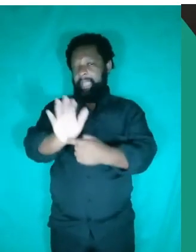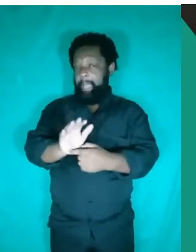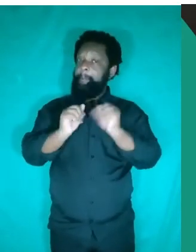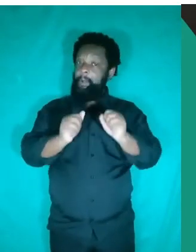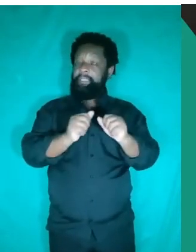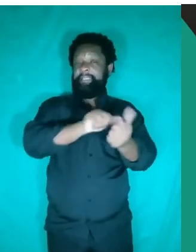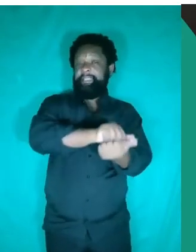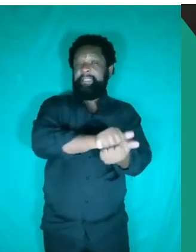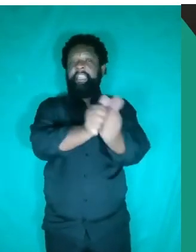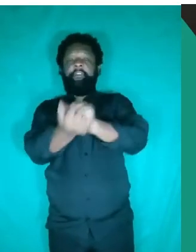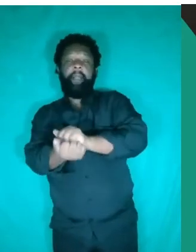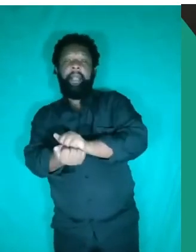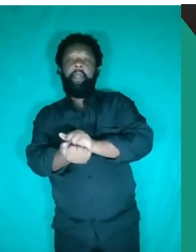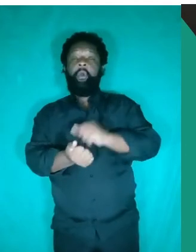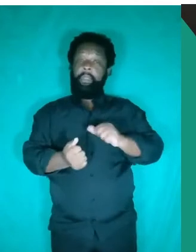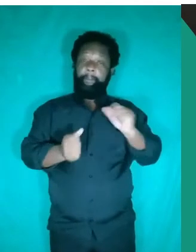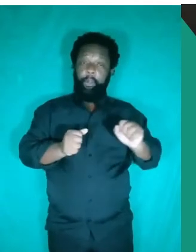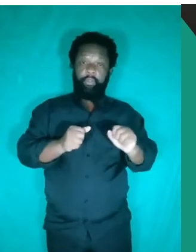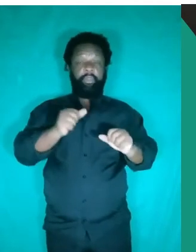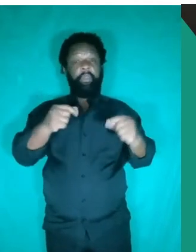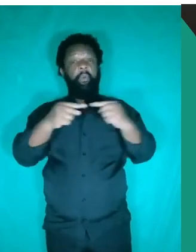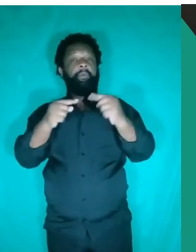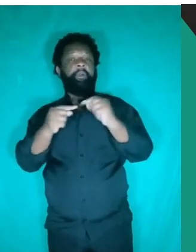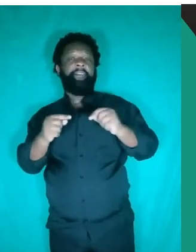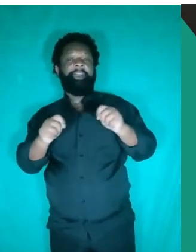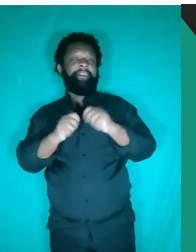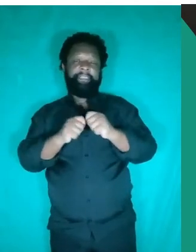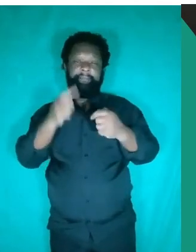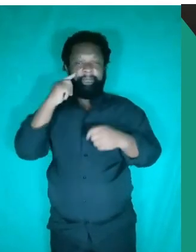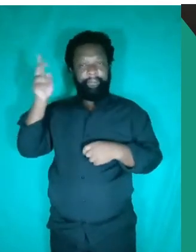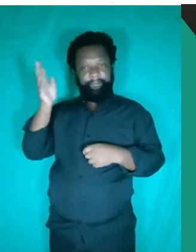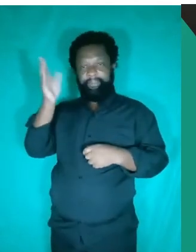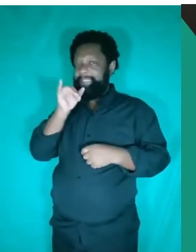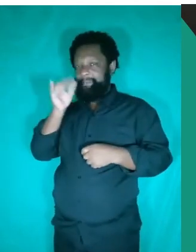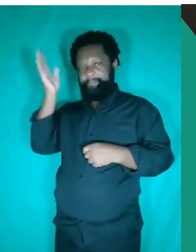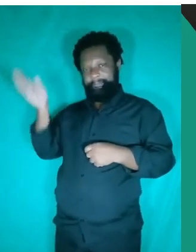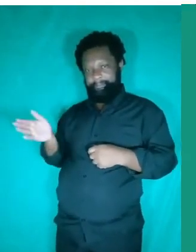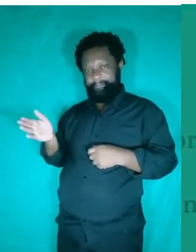podem ser transformadas. De modo que eles possam fazer do jeito que está aqui. Ok?